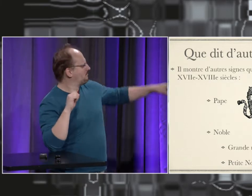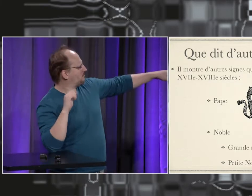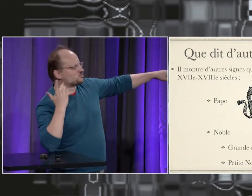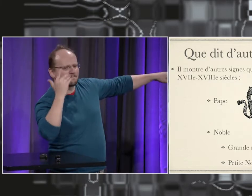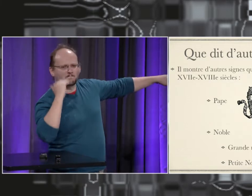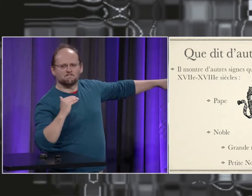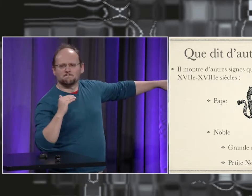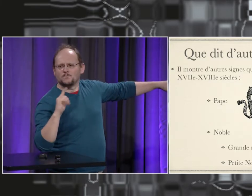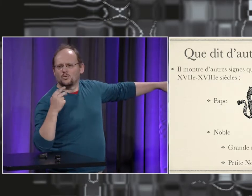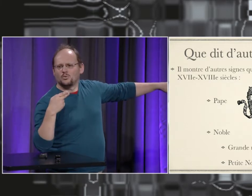et le mot noble.